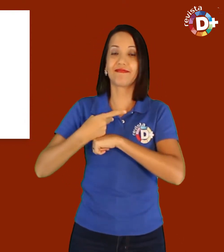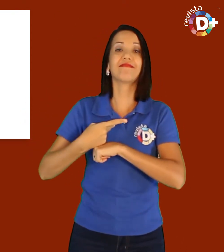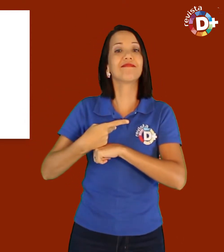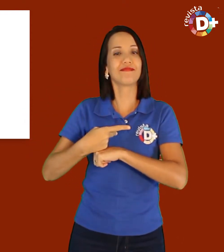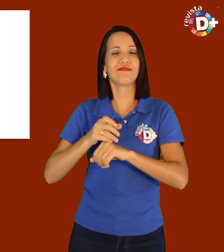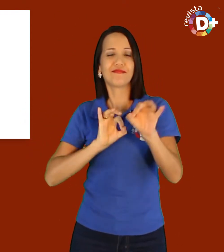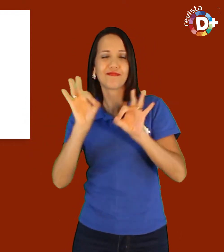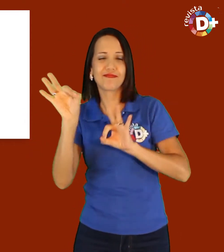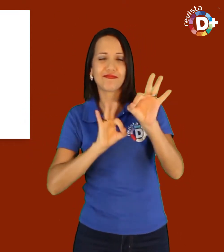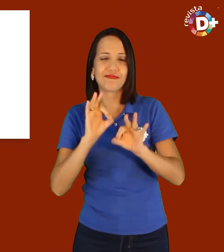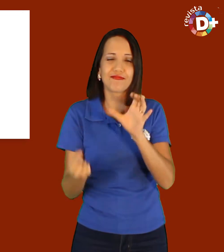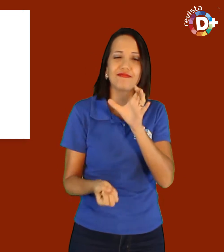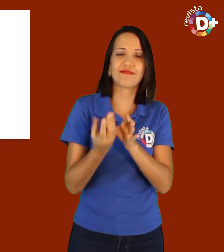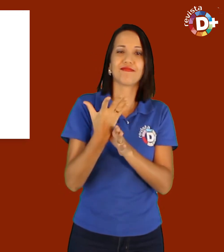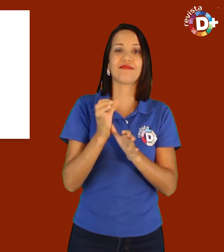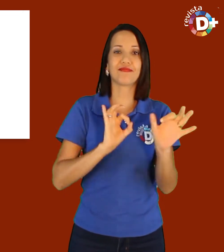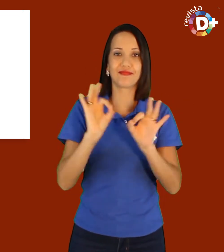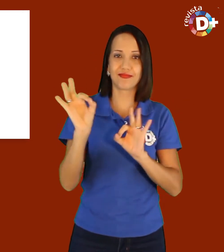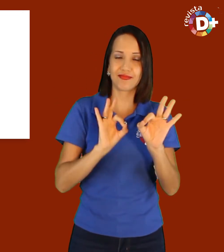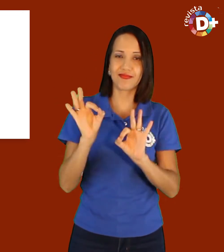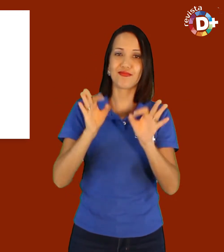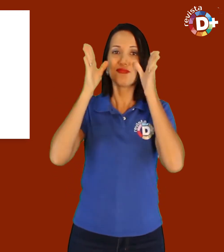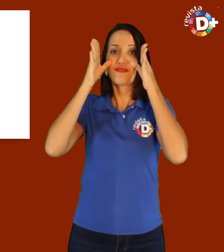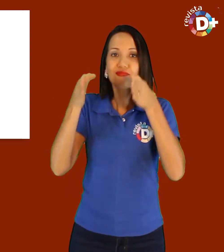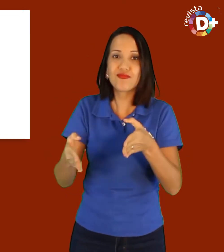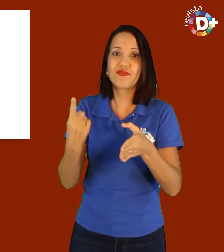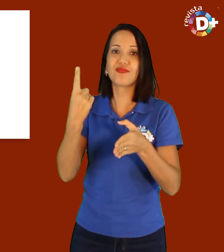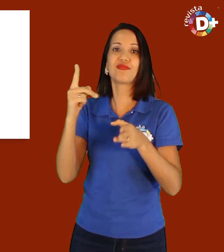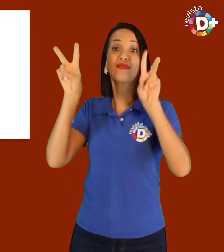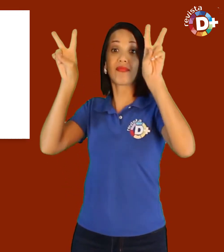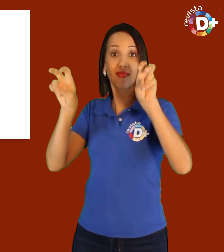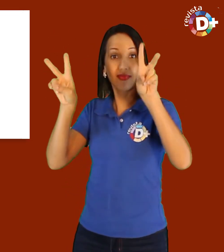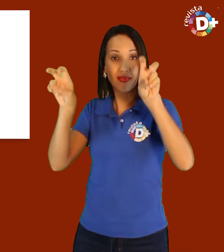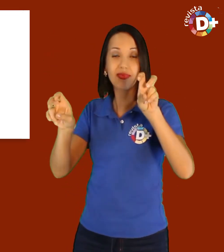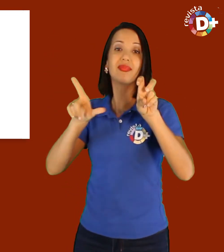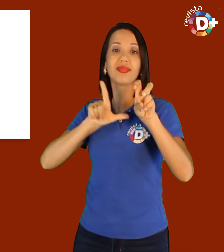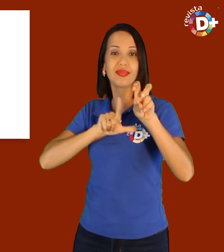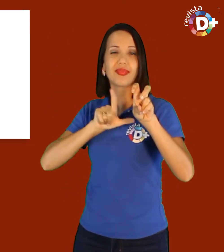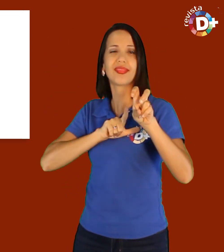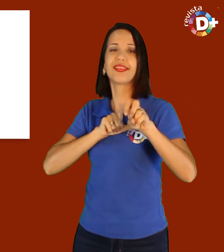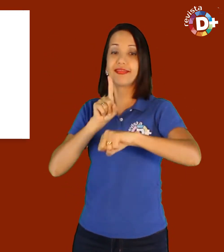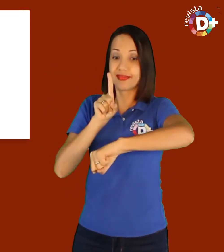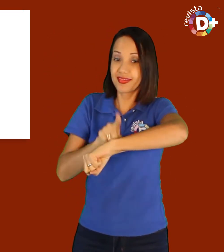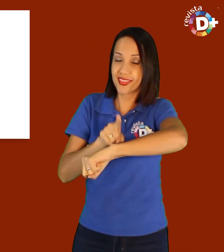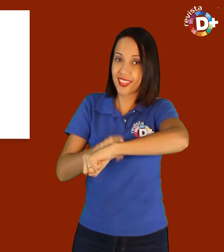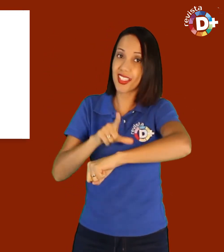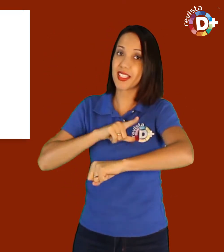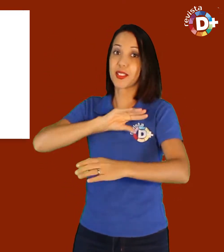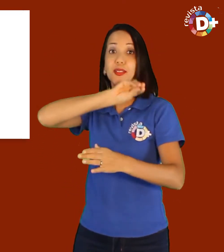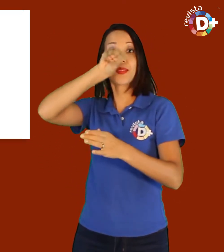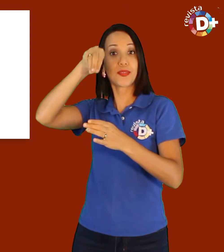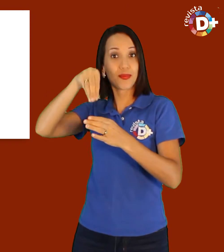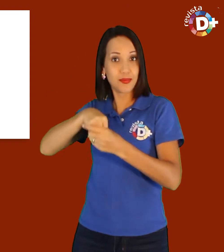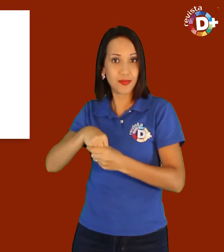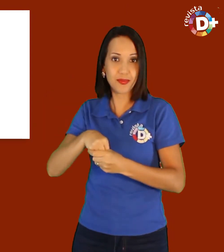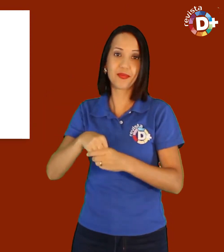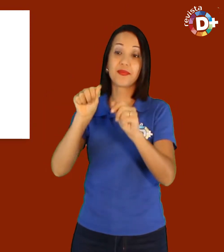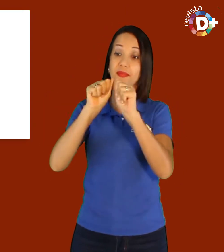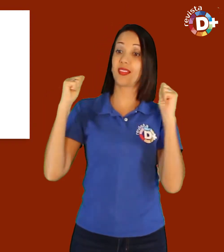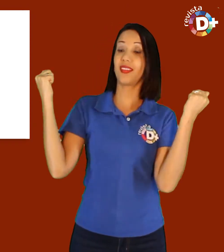solicitações que nos chegam elaborando projetos. Por mais que foquemos num determinado tema, o tempo dentro do